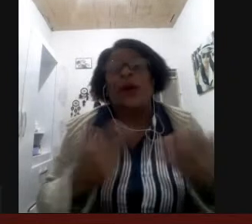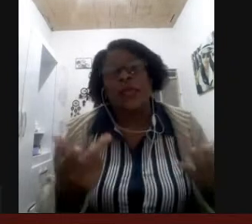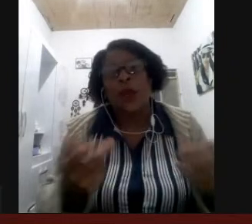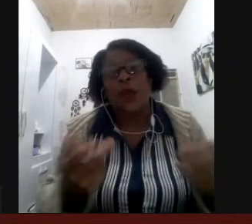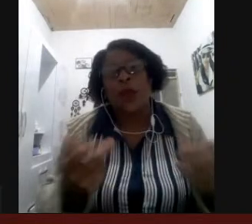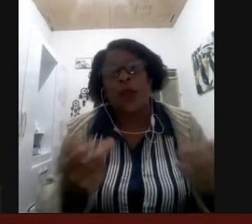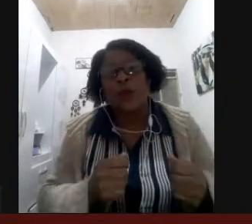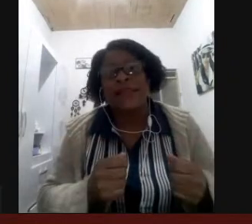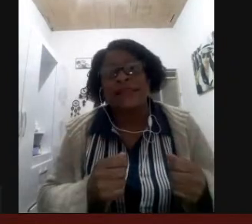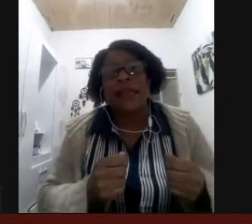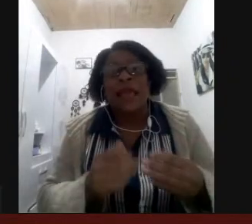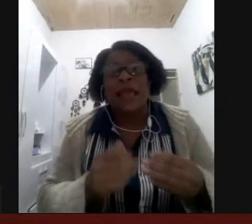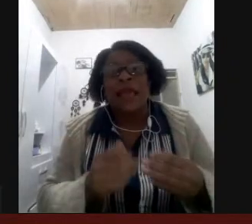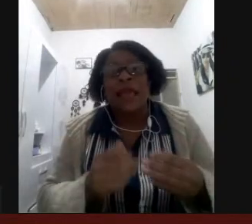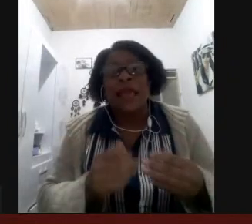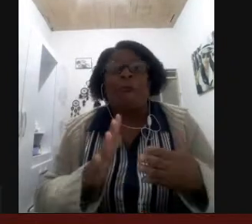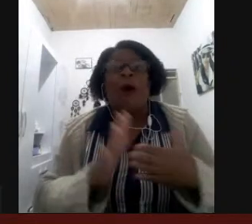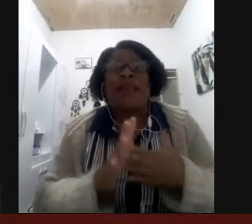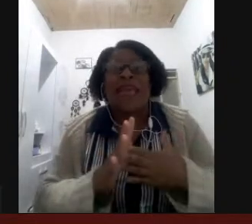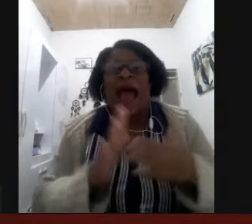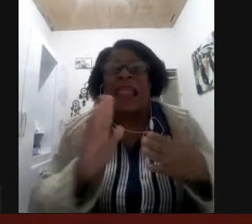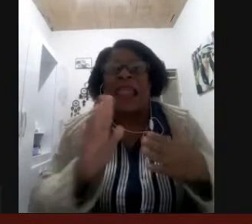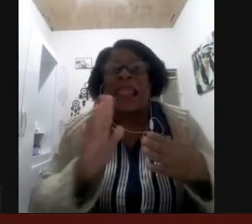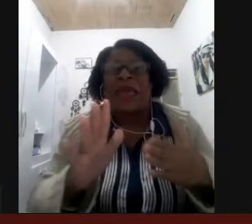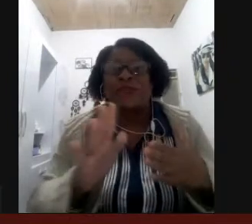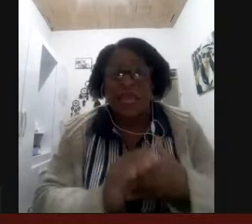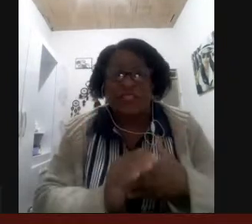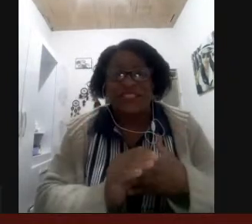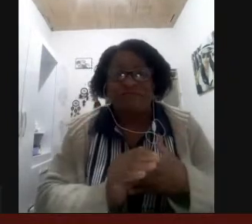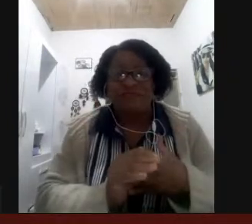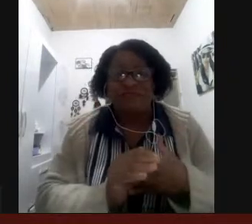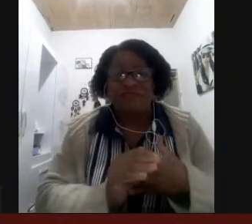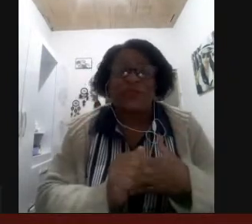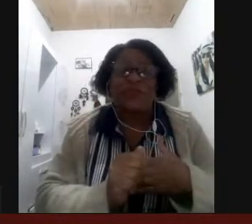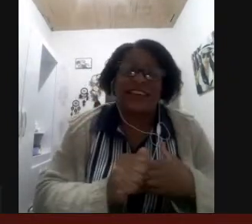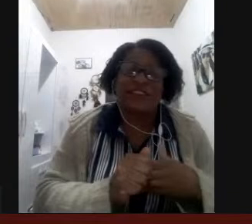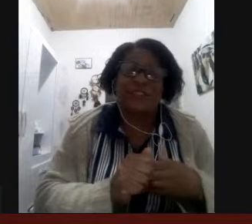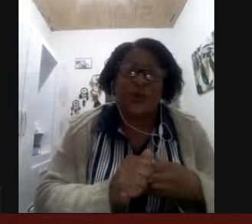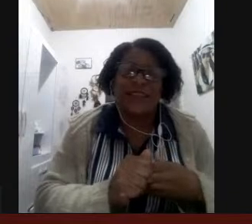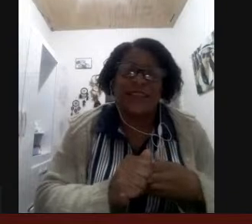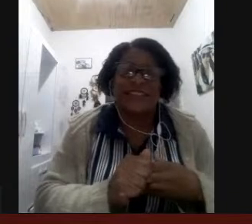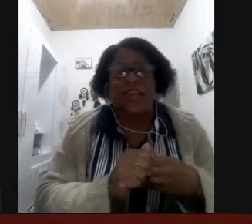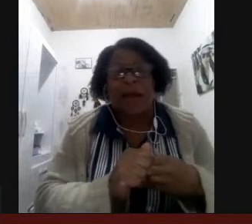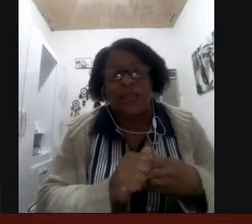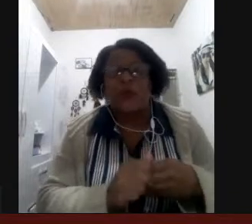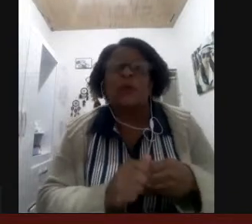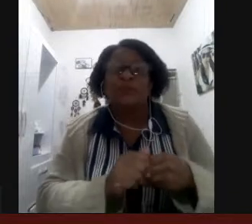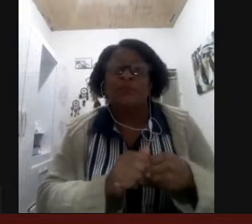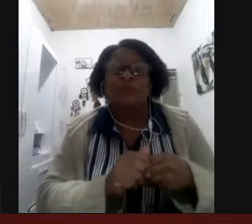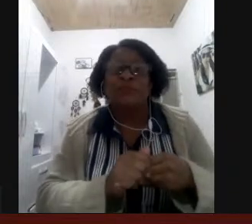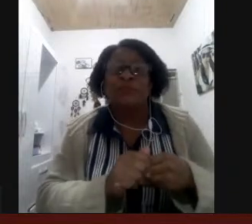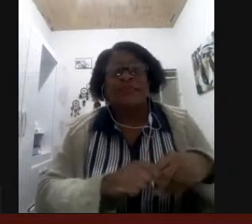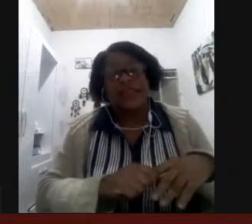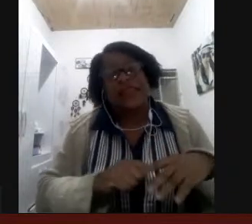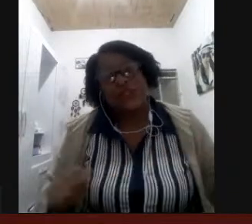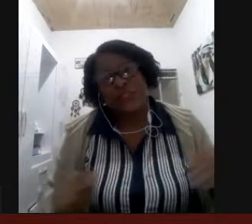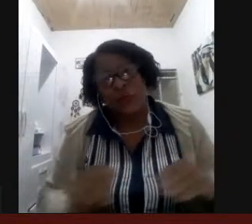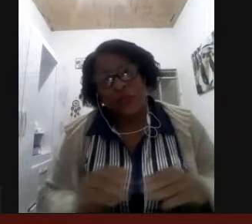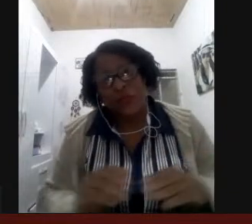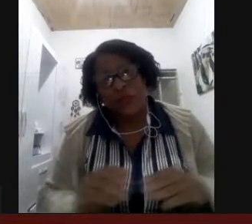que é o português porque a lei é o seguinte do dia 22 de abril de 2002